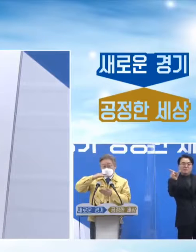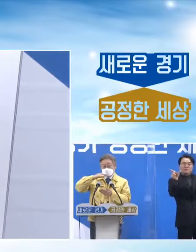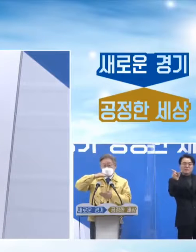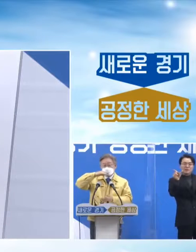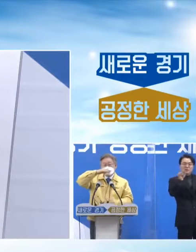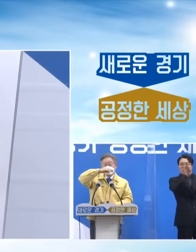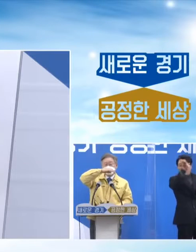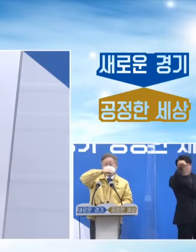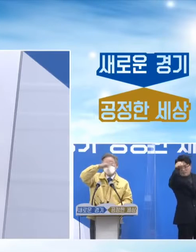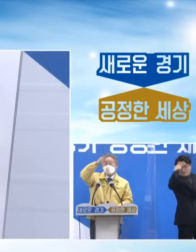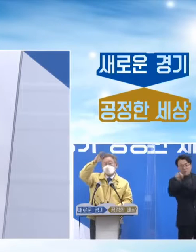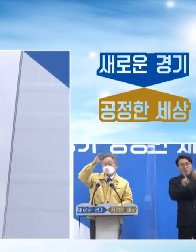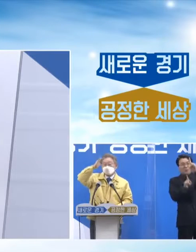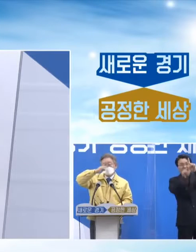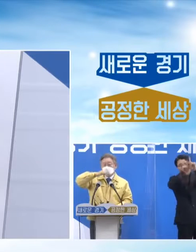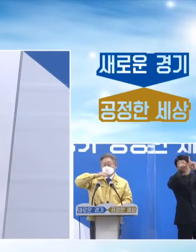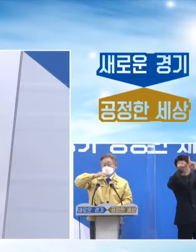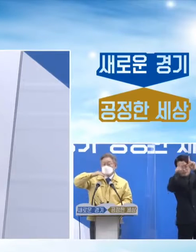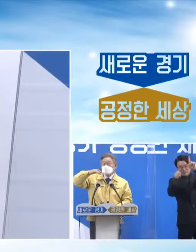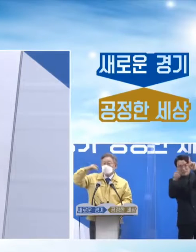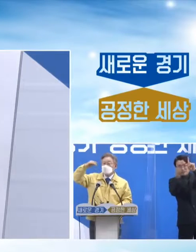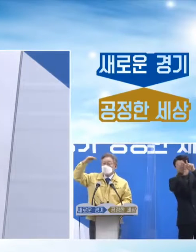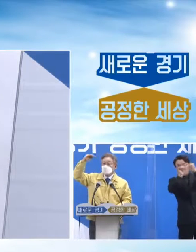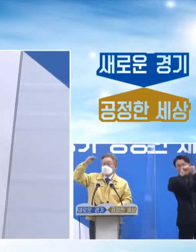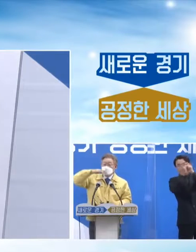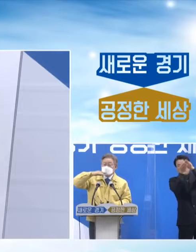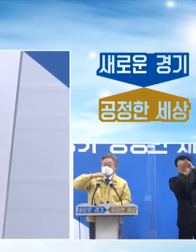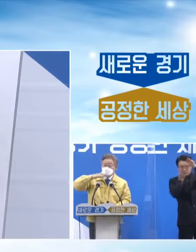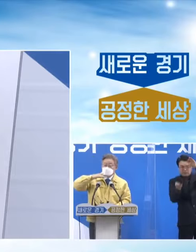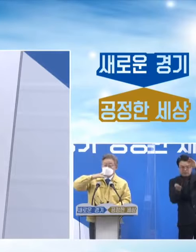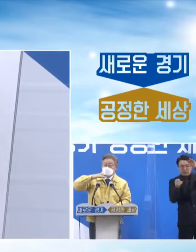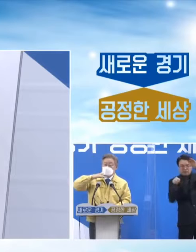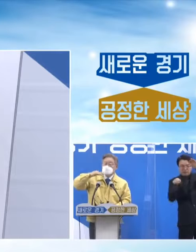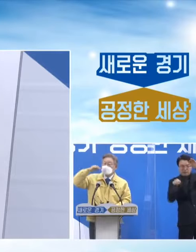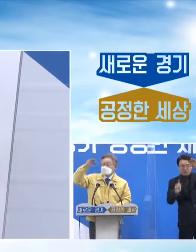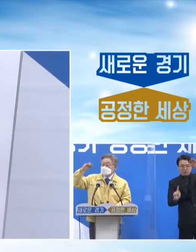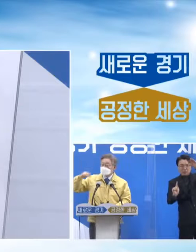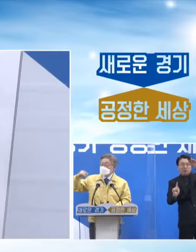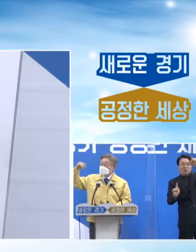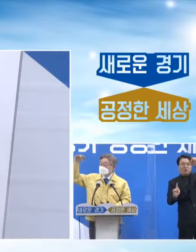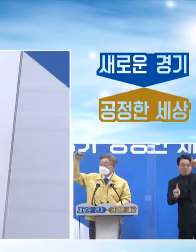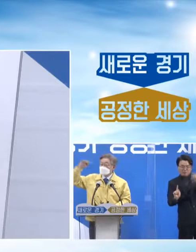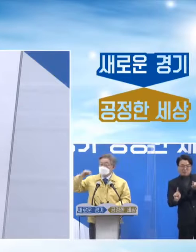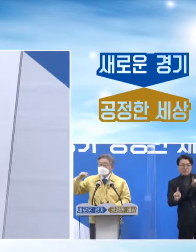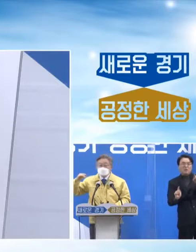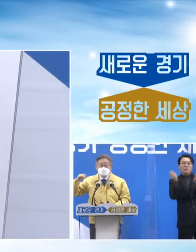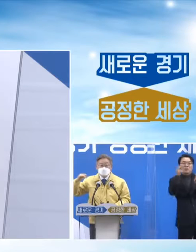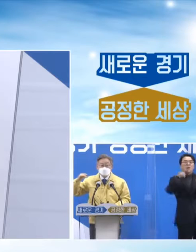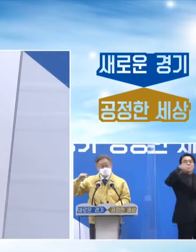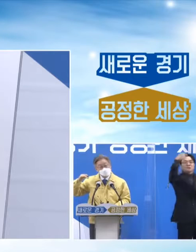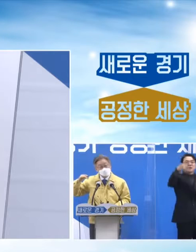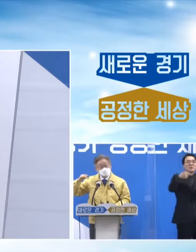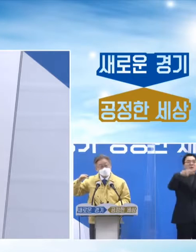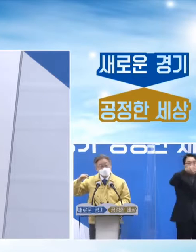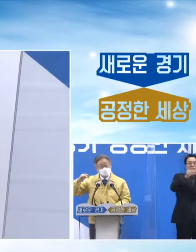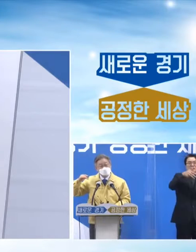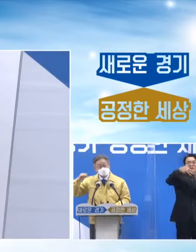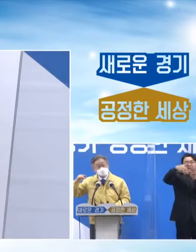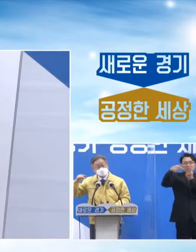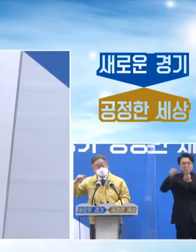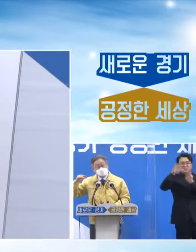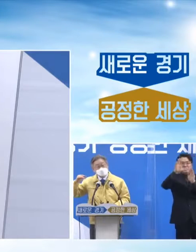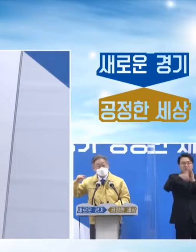높이 올라갔다가 떨어졌다가 2차 올라갈 때 이 저점의 높이와 2차에서 3차를 갈 때 저점의 높이가 다릅니다.